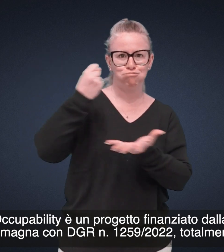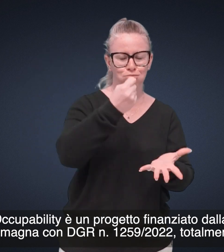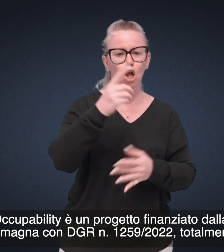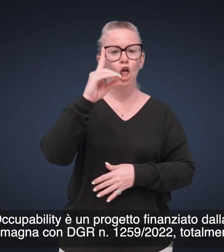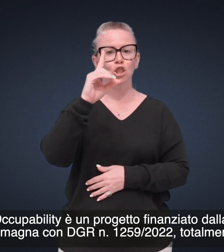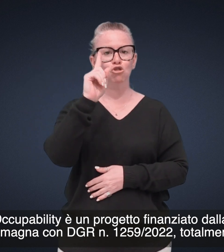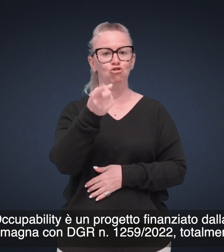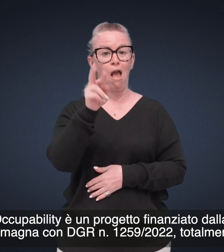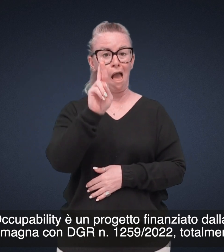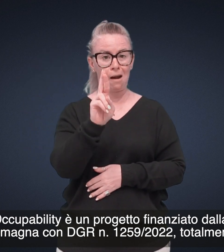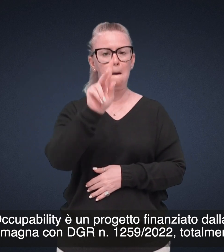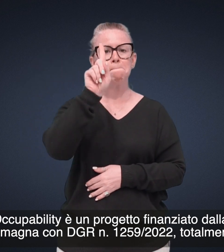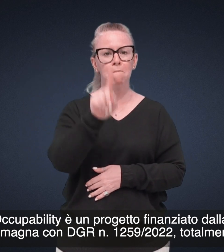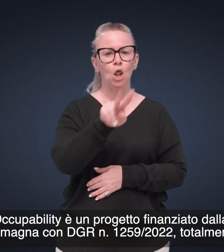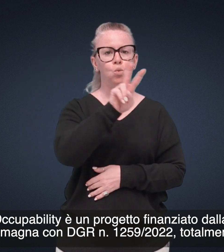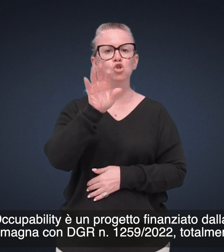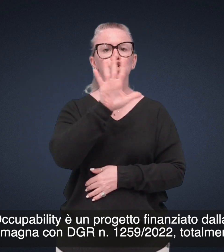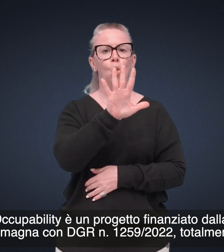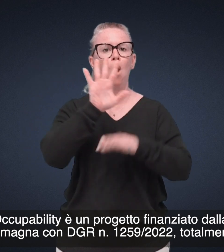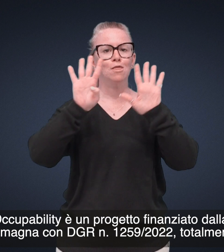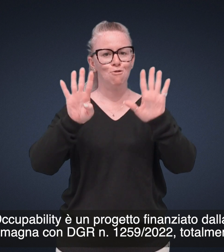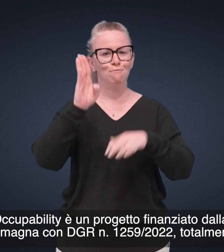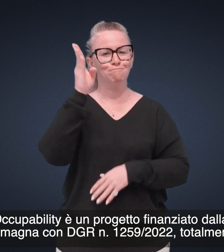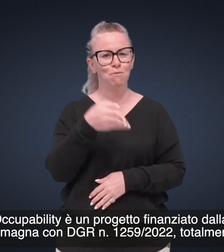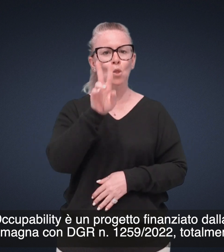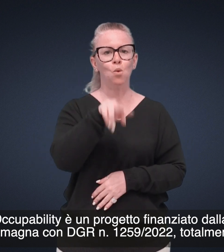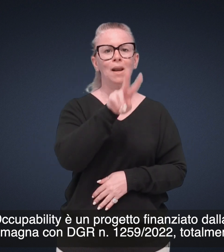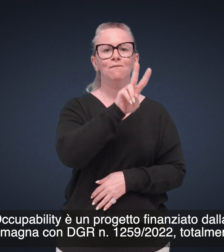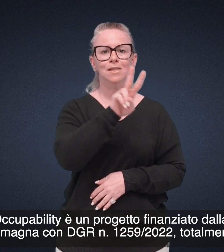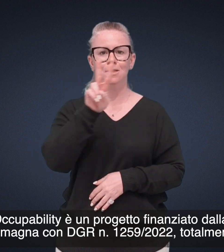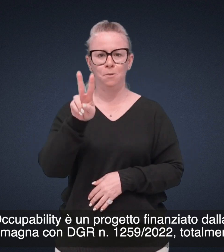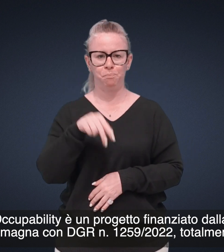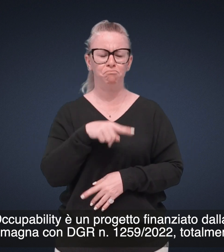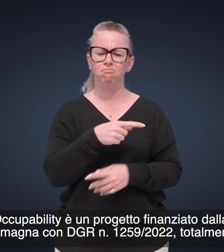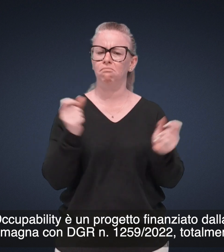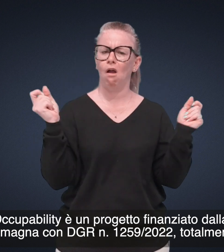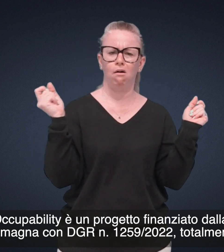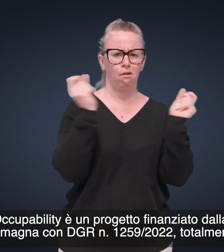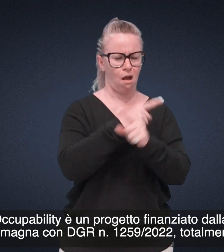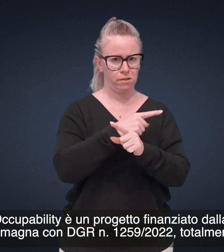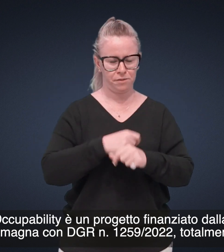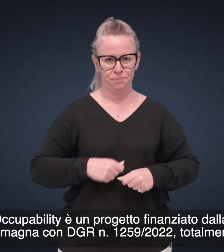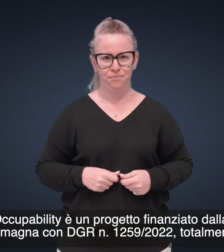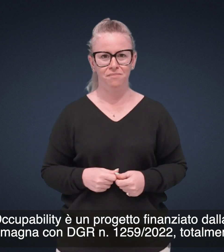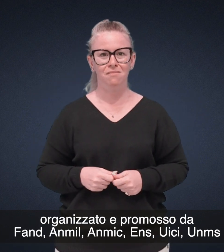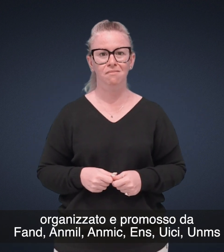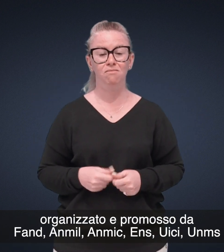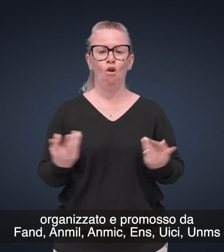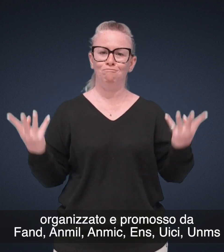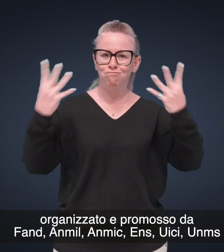1259-2022, totalmente gratuito, organizzato e